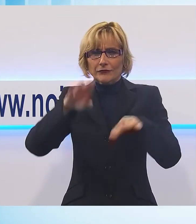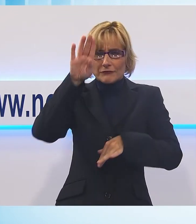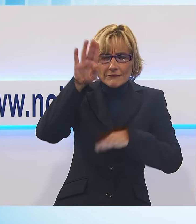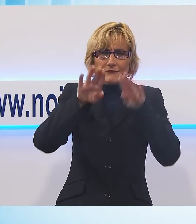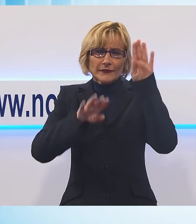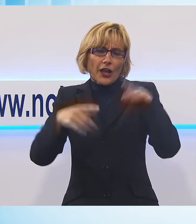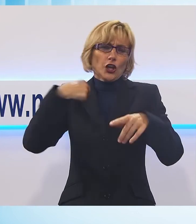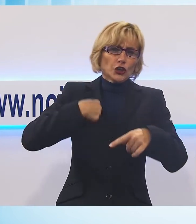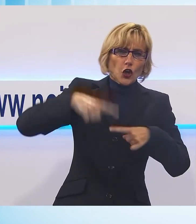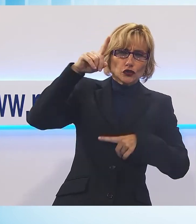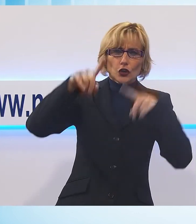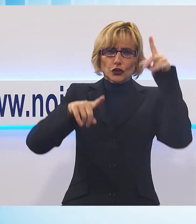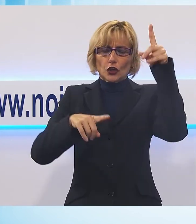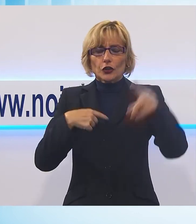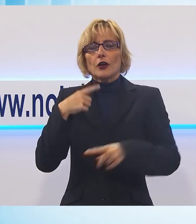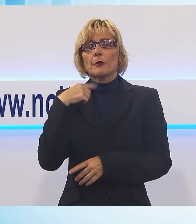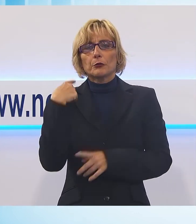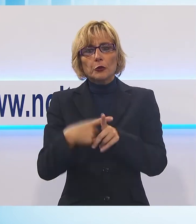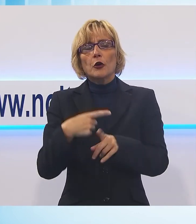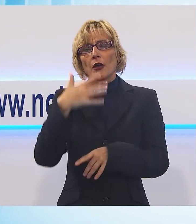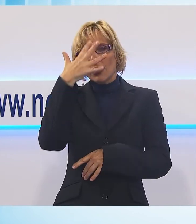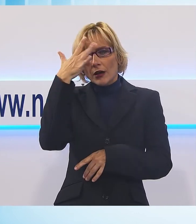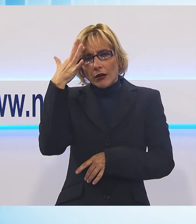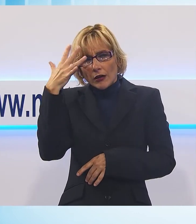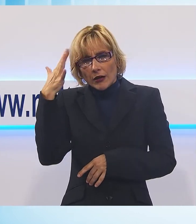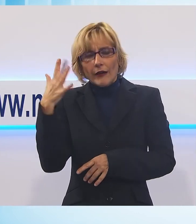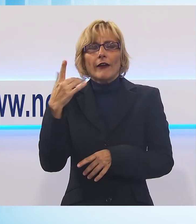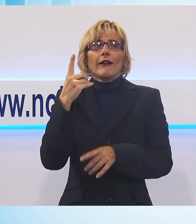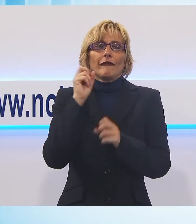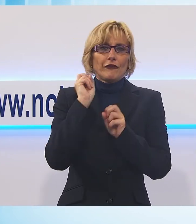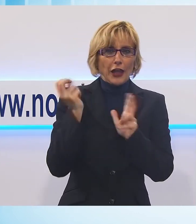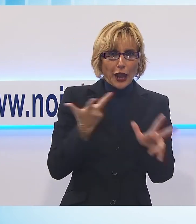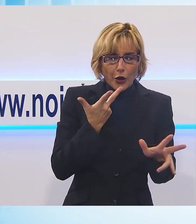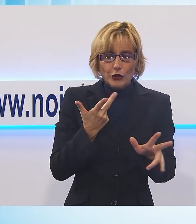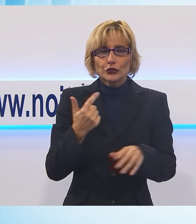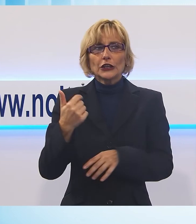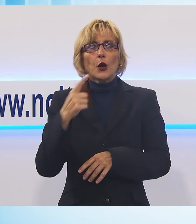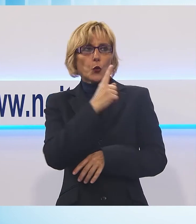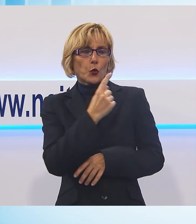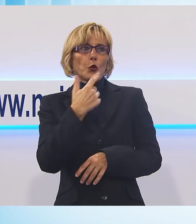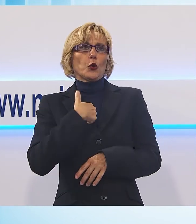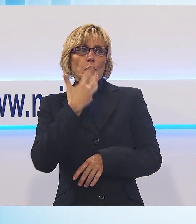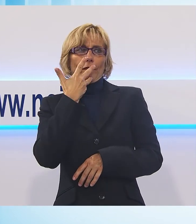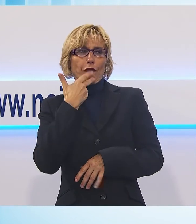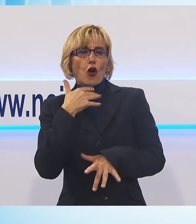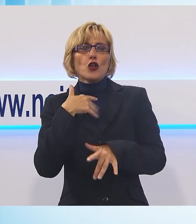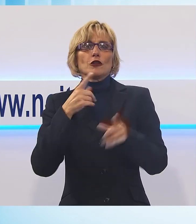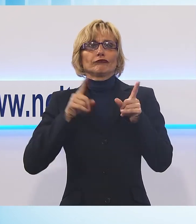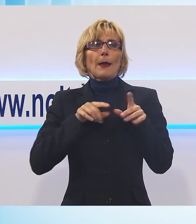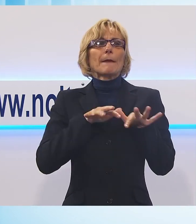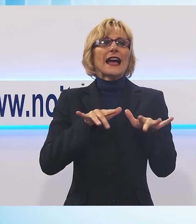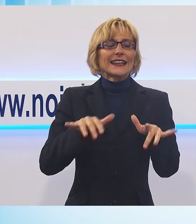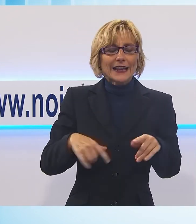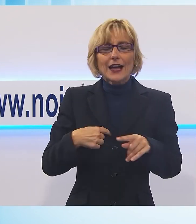è scatenato una riflessione veloce ognuno voleva dire allora io voglio fare il marinaio io voglio fare il